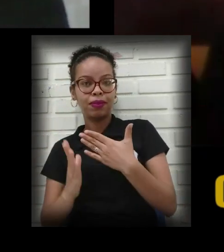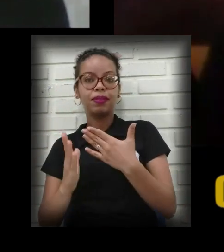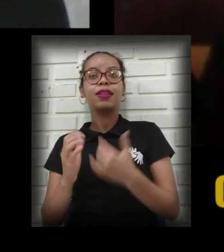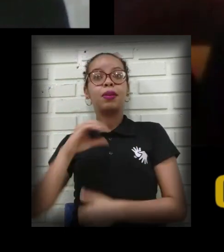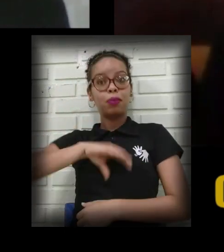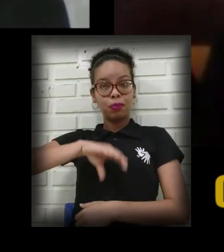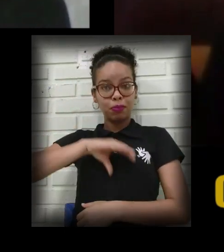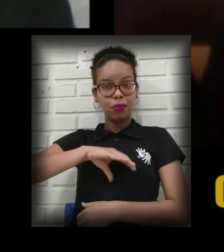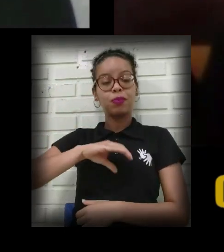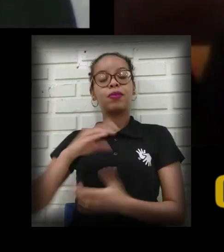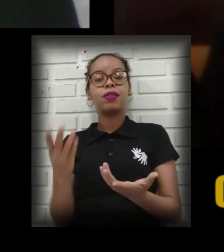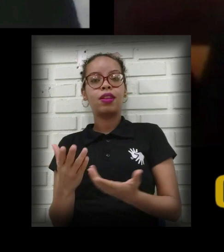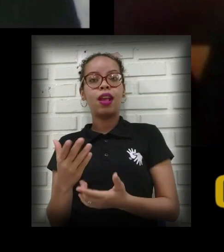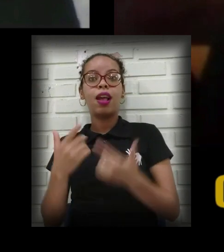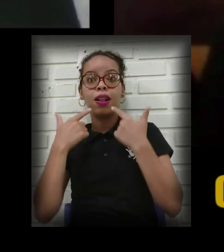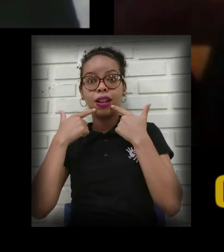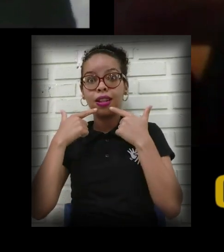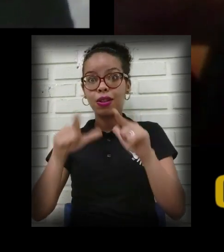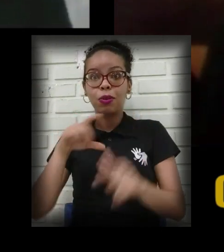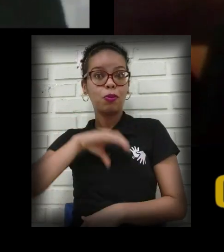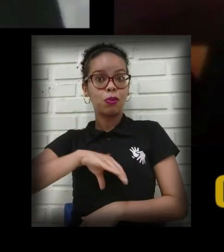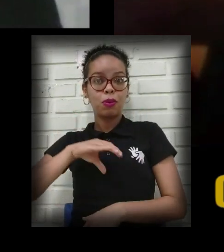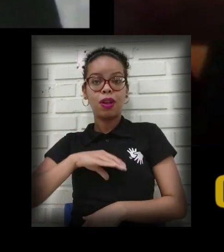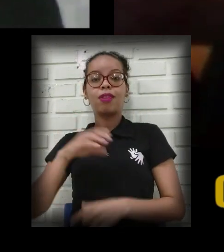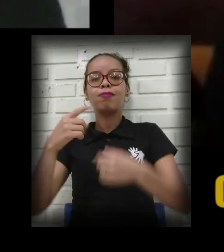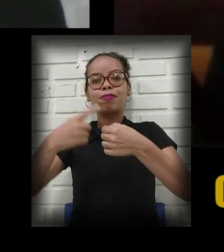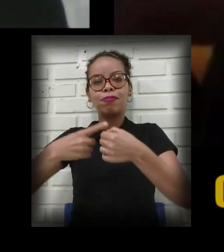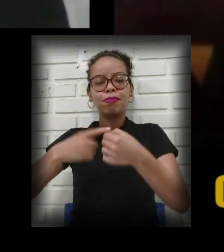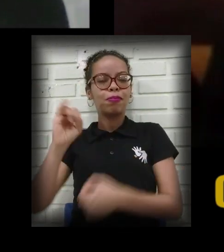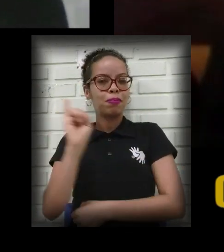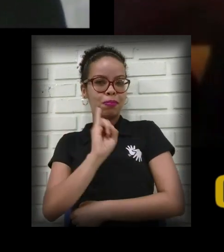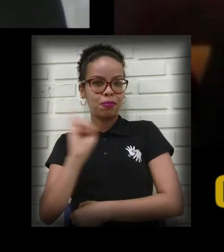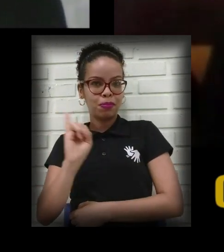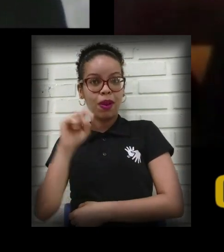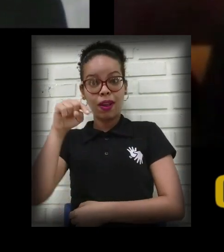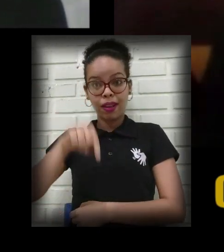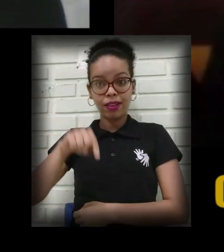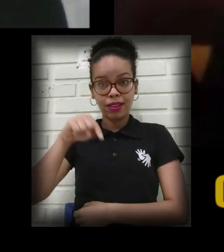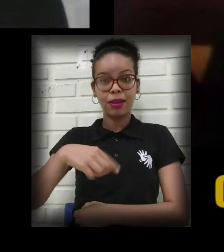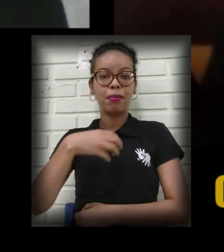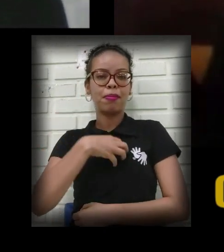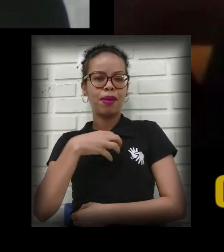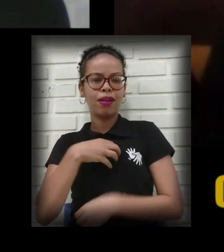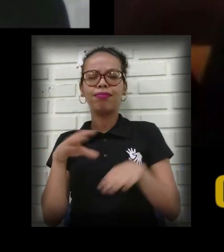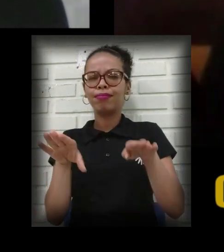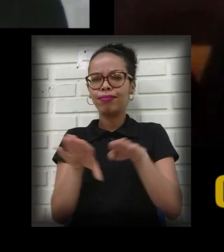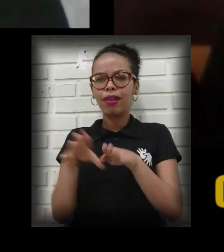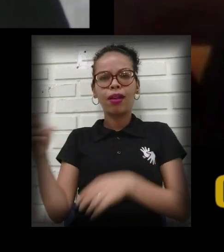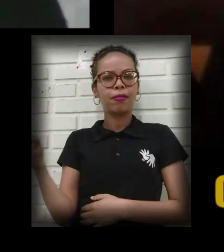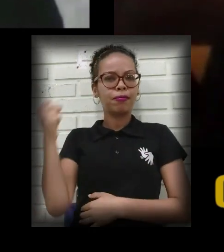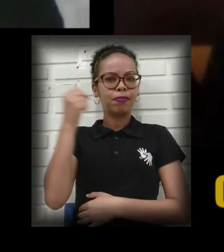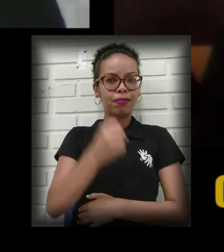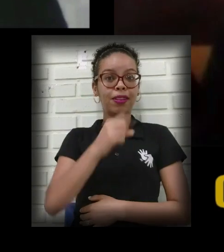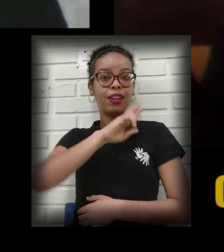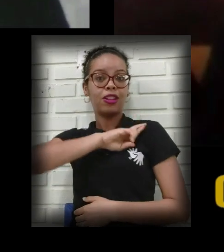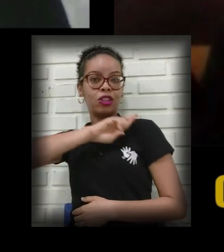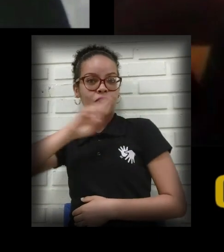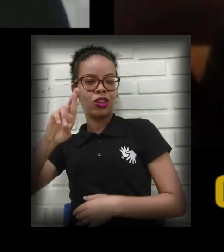na cidade de Piau, aqui na Bahia. Além de atuar no campo religioso e na mediação de consultas